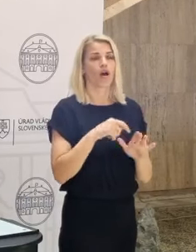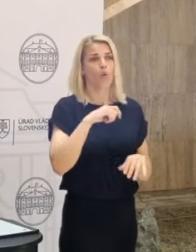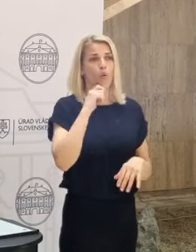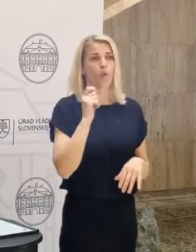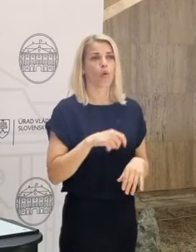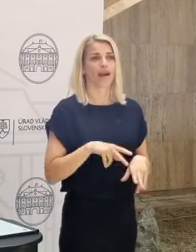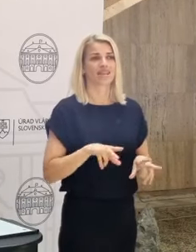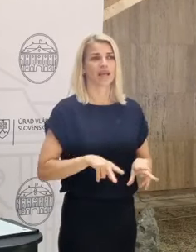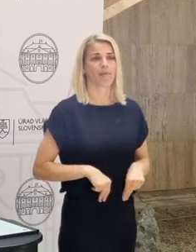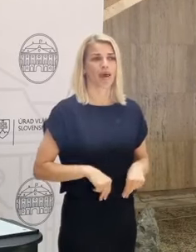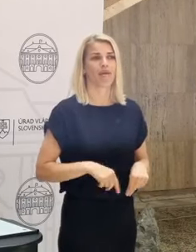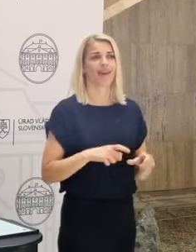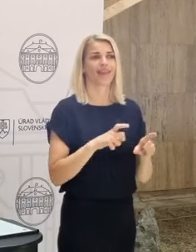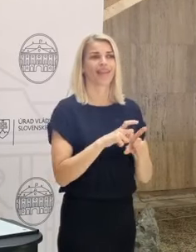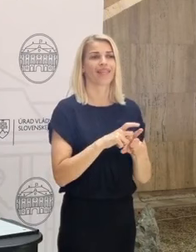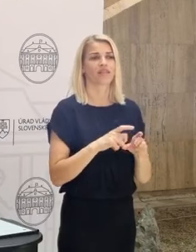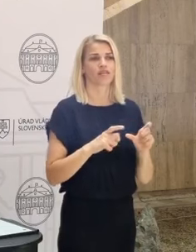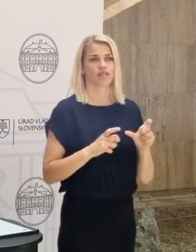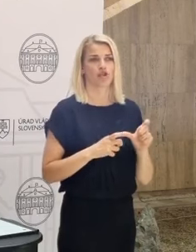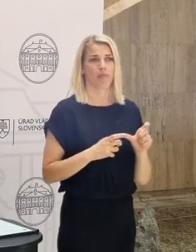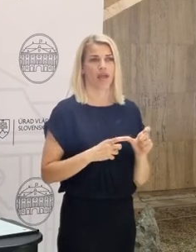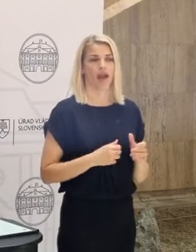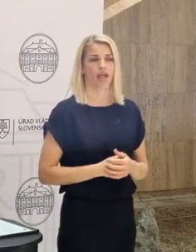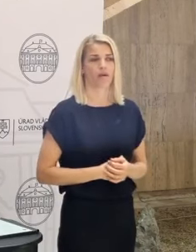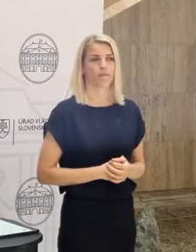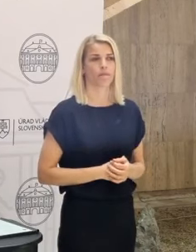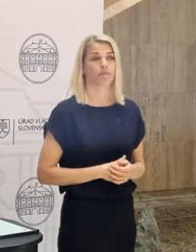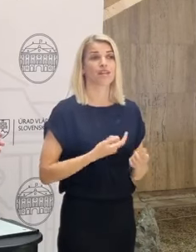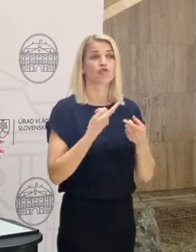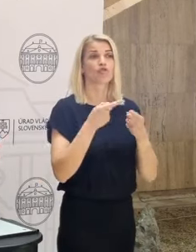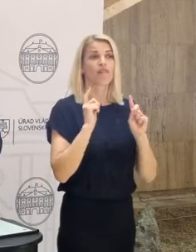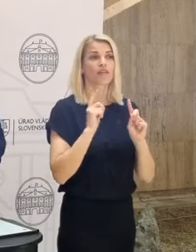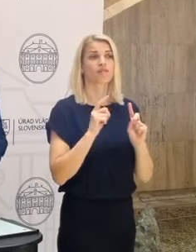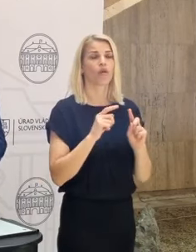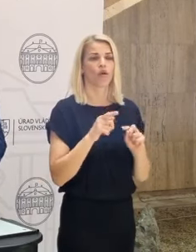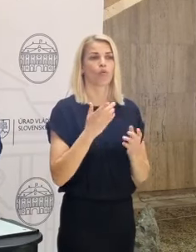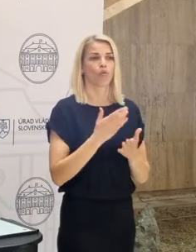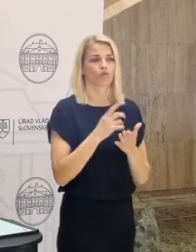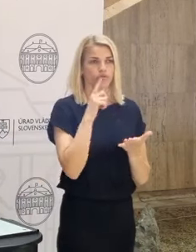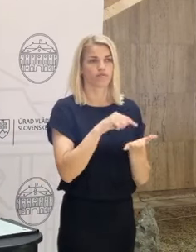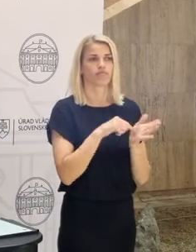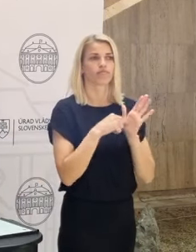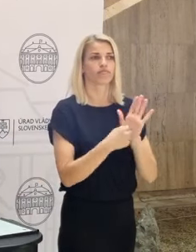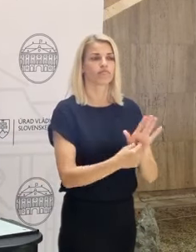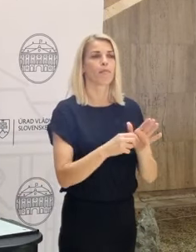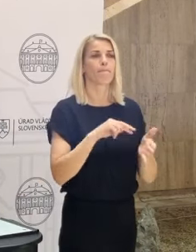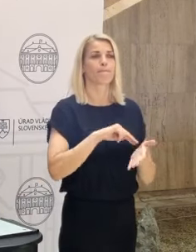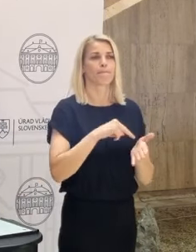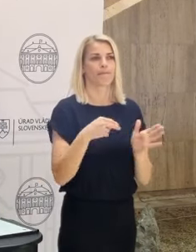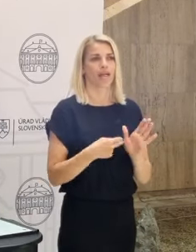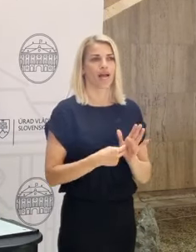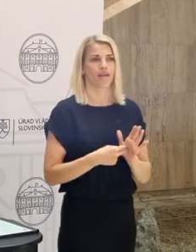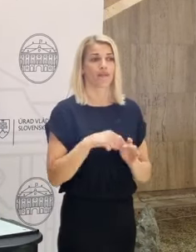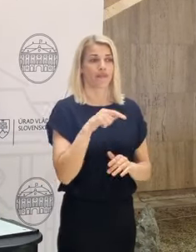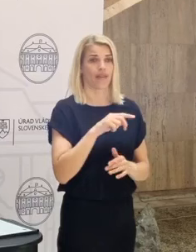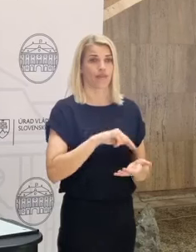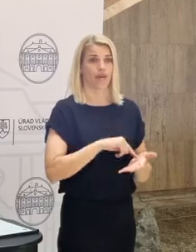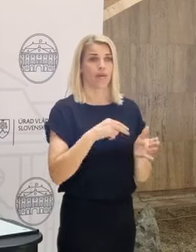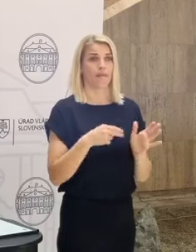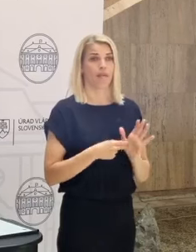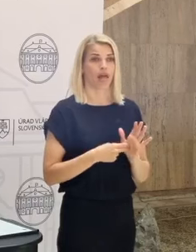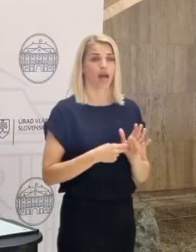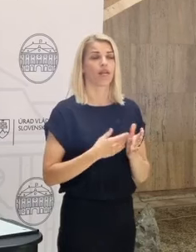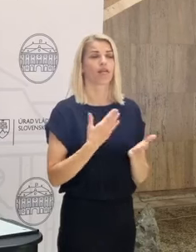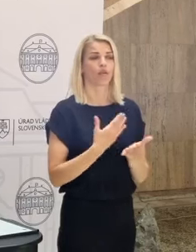premiérom, Denisom Šmyhalom, pretože Slovensko, ako dobre viete, predstavilo plán vo Versailles. Tento plán sa postupne